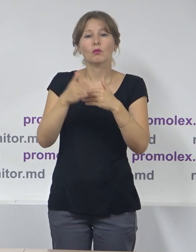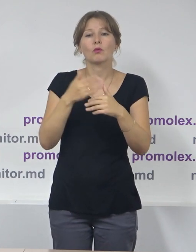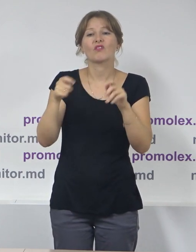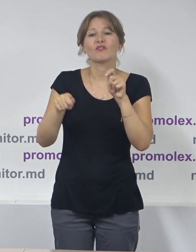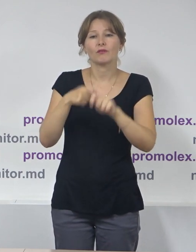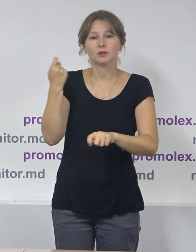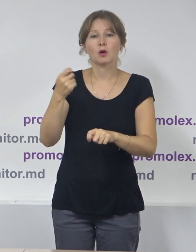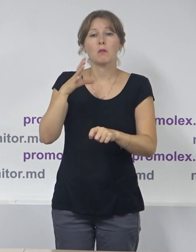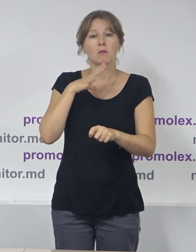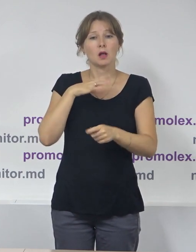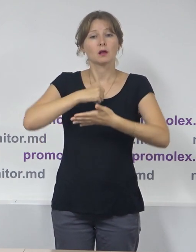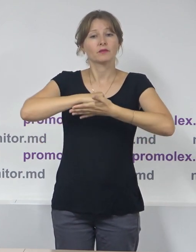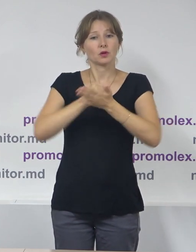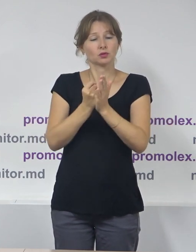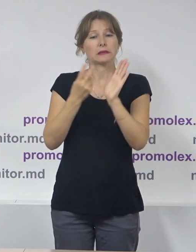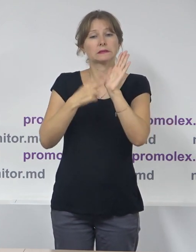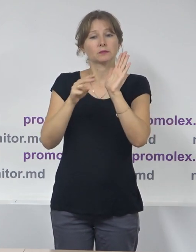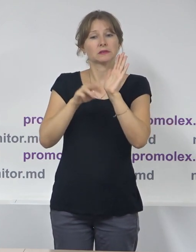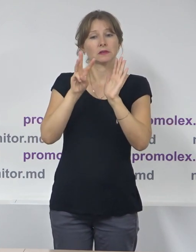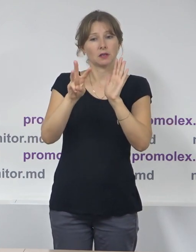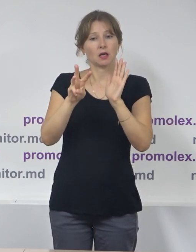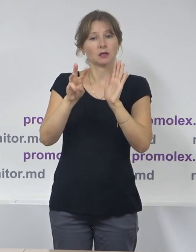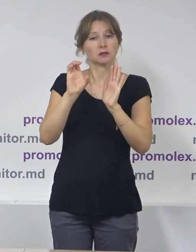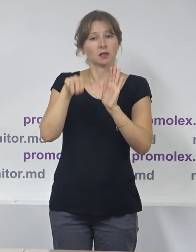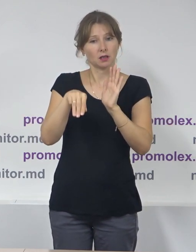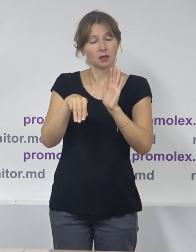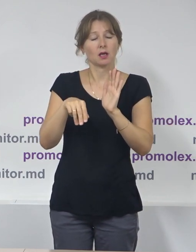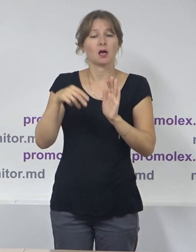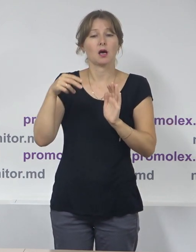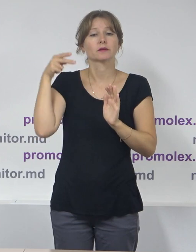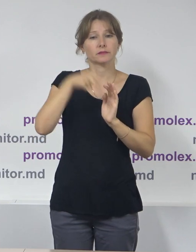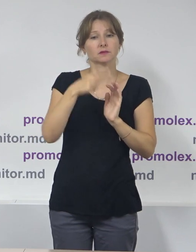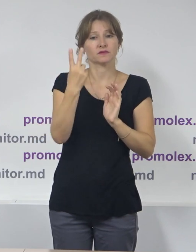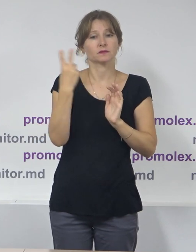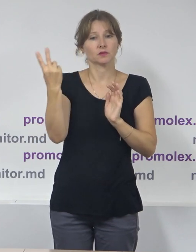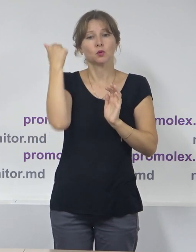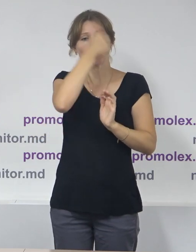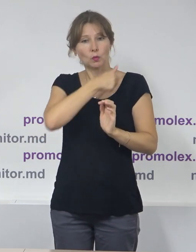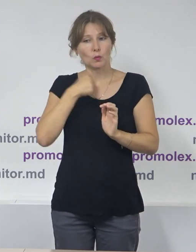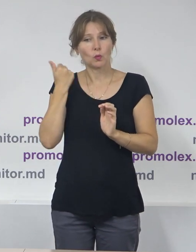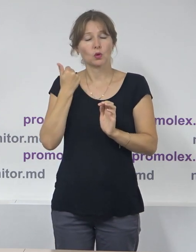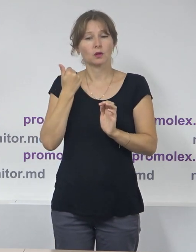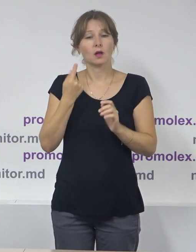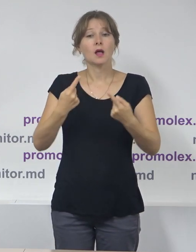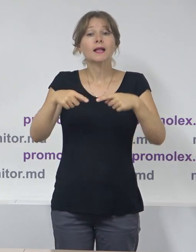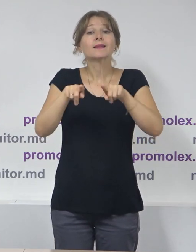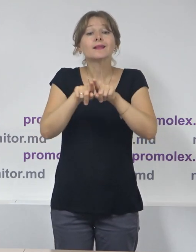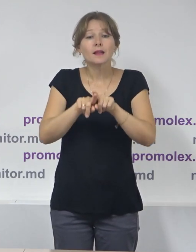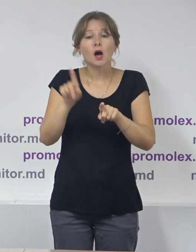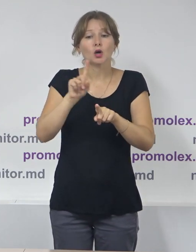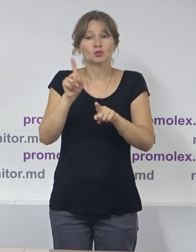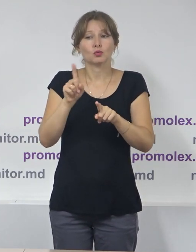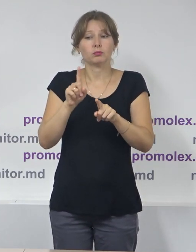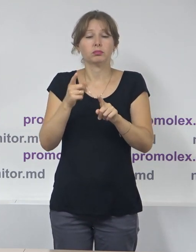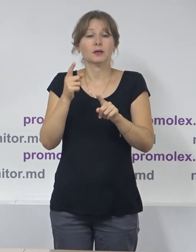prin adoptare legei 73 în vigoare din aprilie 2022, astfel încât, inclusiv pentru